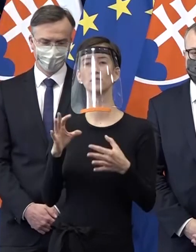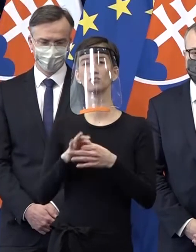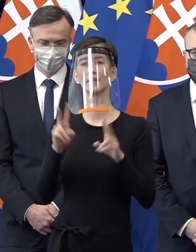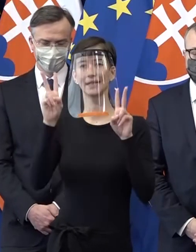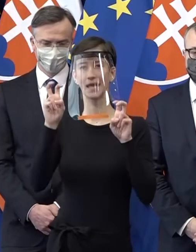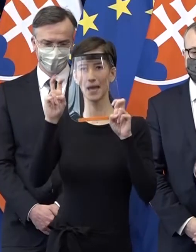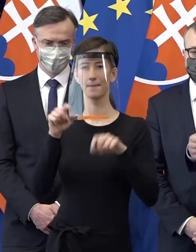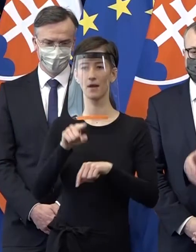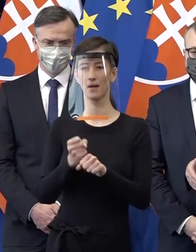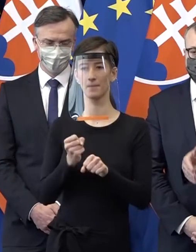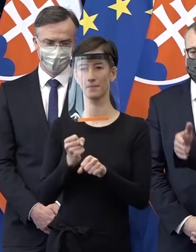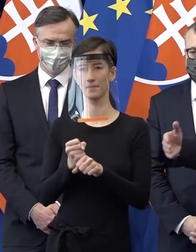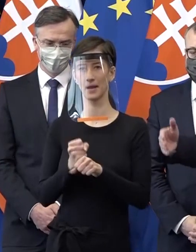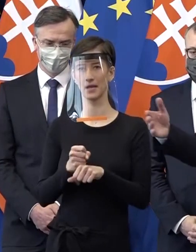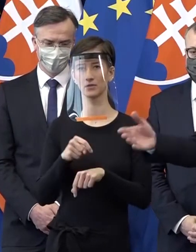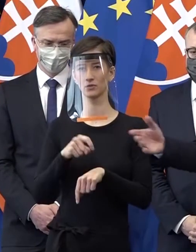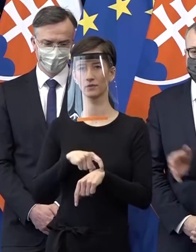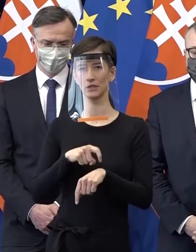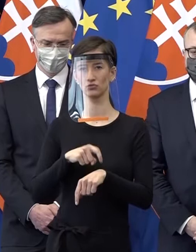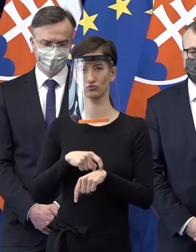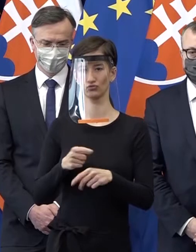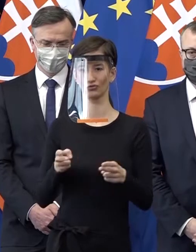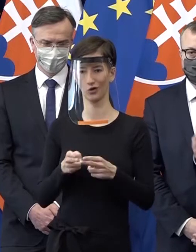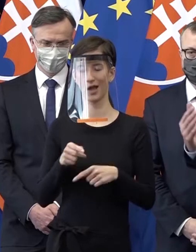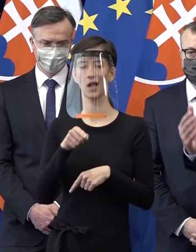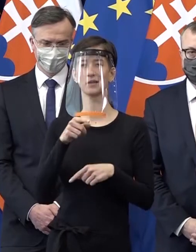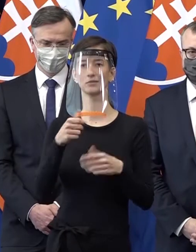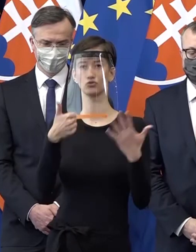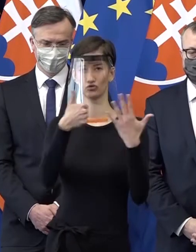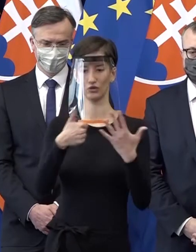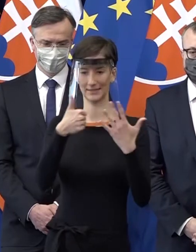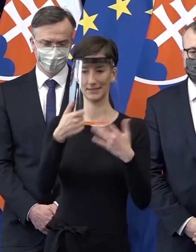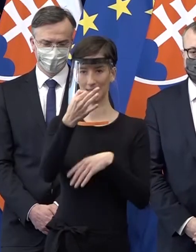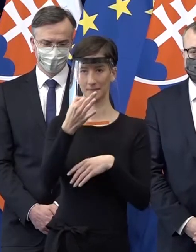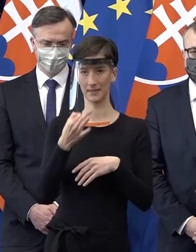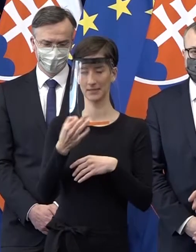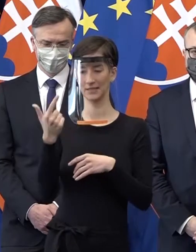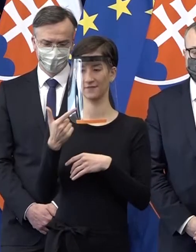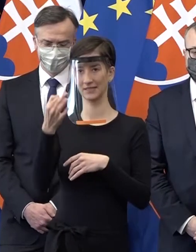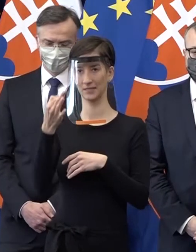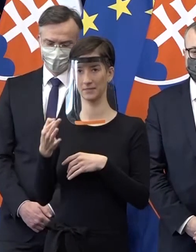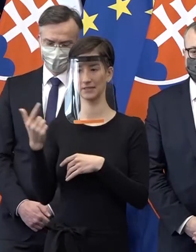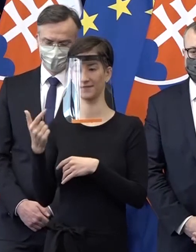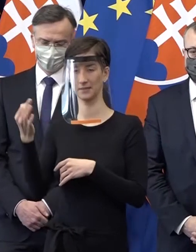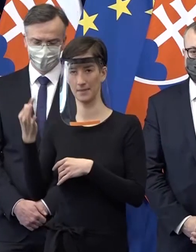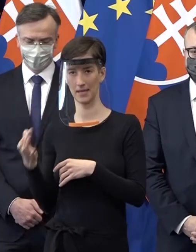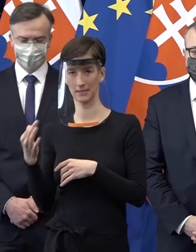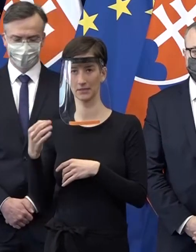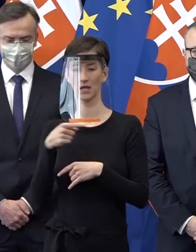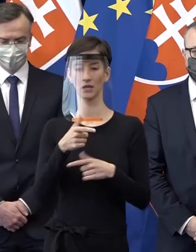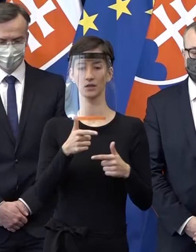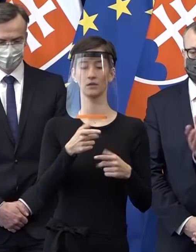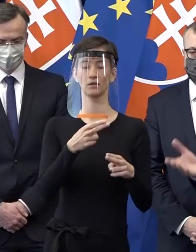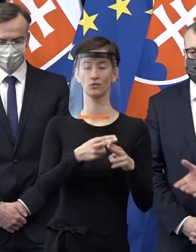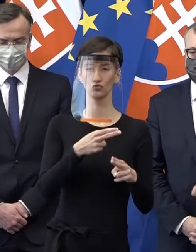to je to delenie tých nákladev na 60, 20, 20, tak je to pán minister Krajniak, pán minister sociálnych vecí. Iné